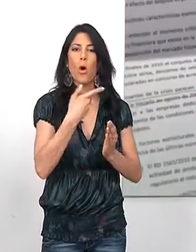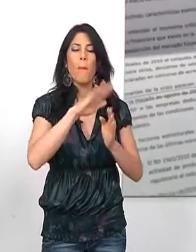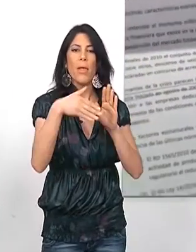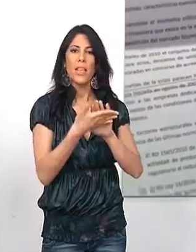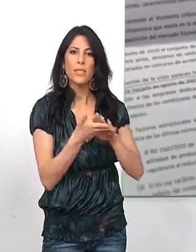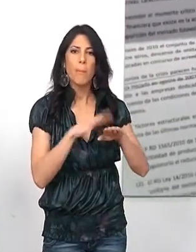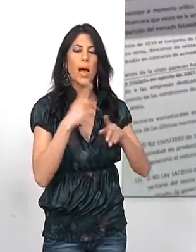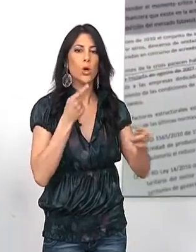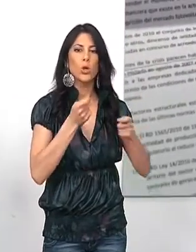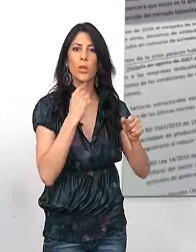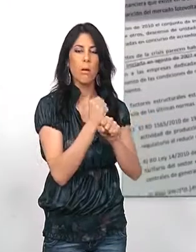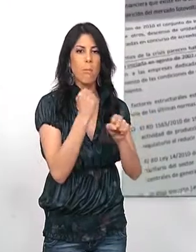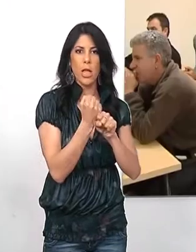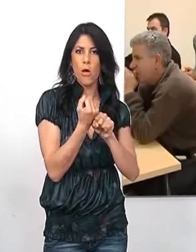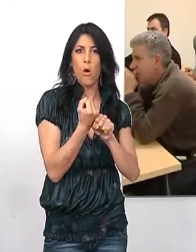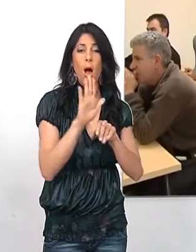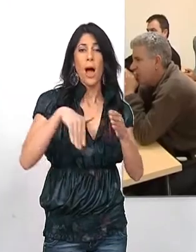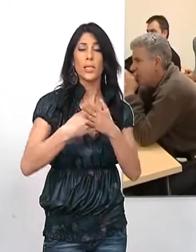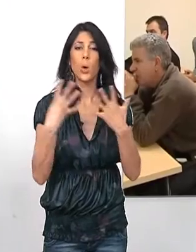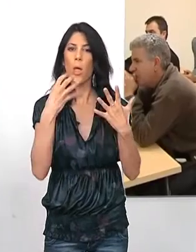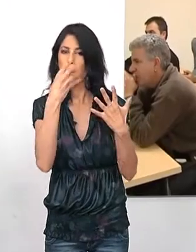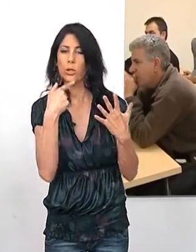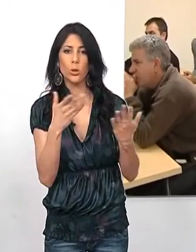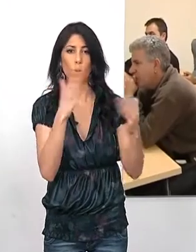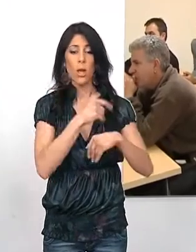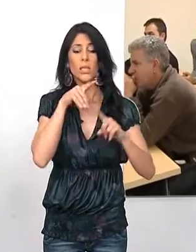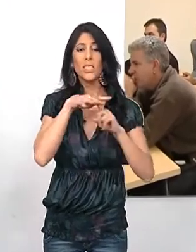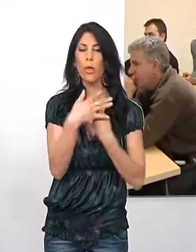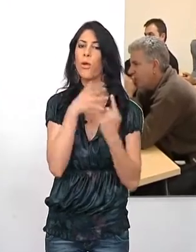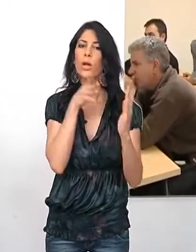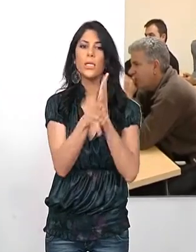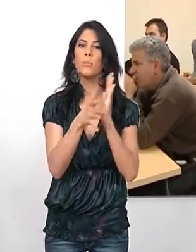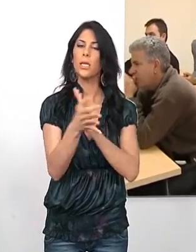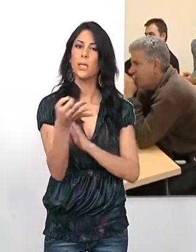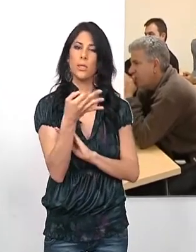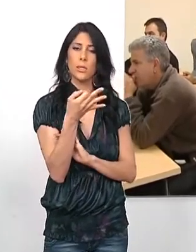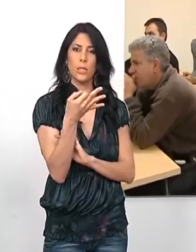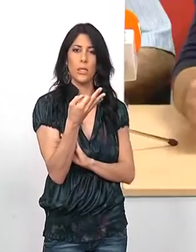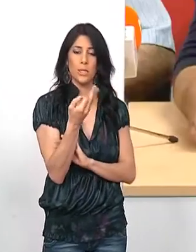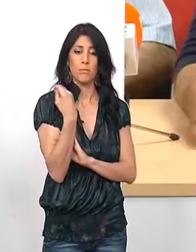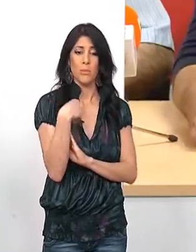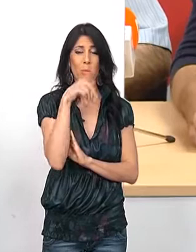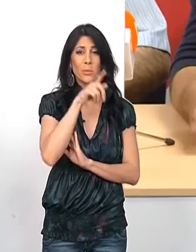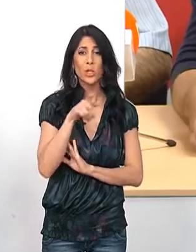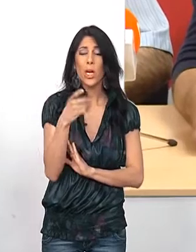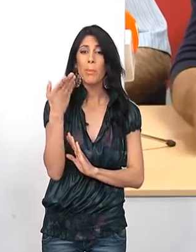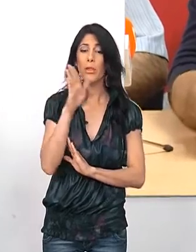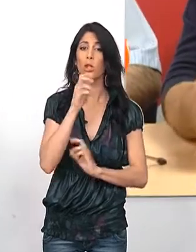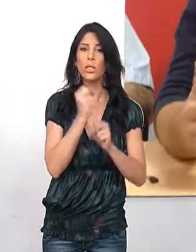de regulación de empleo, previsto hasta el 9 de mayo. La situación, explica los representantes de los trabajadores, es que el